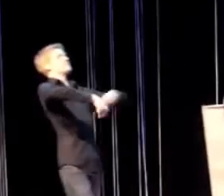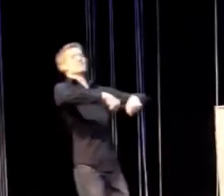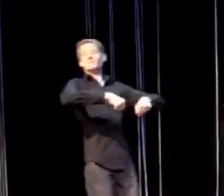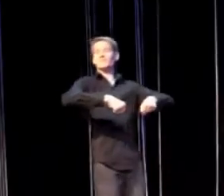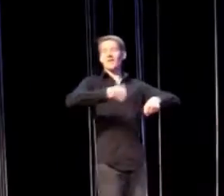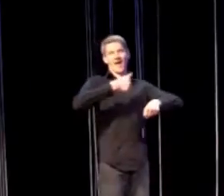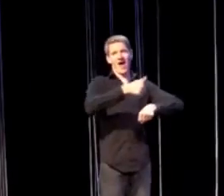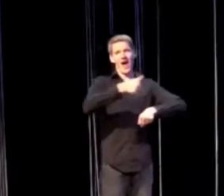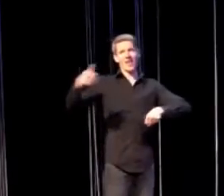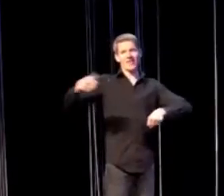Helemaal alleen.